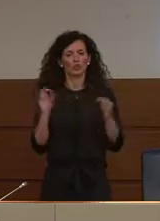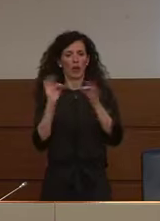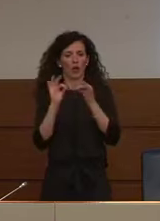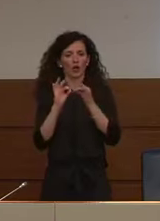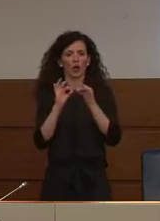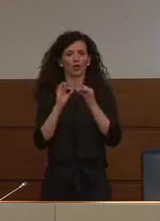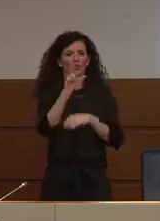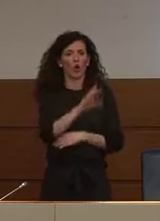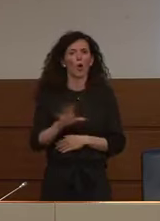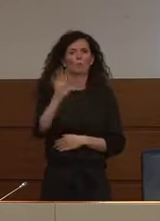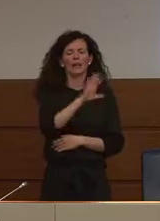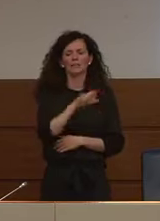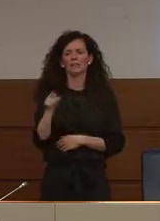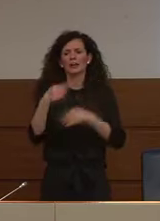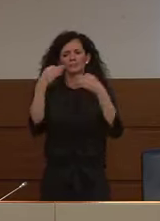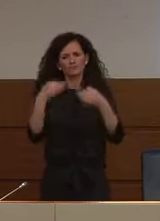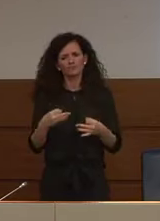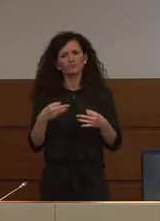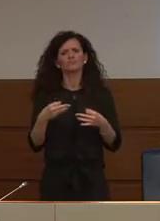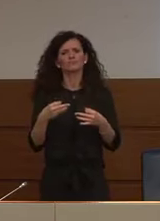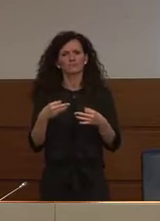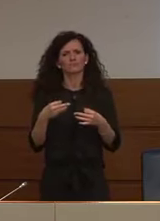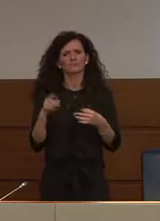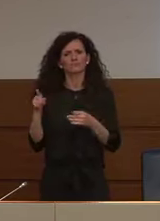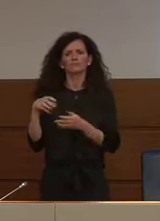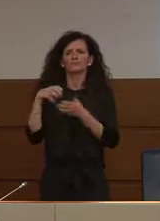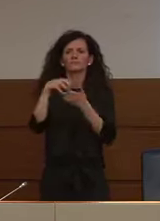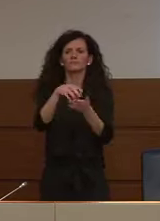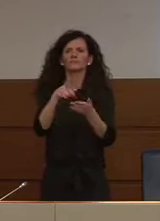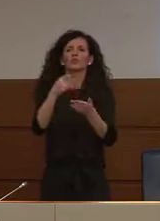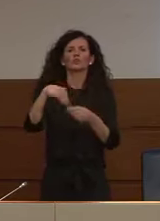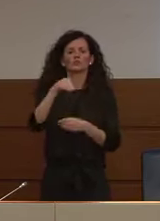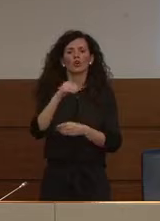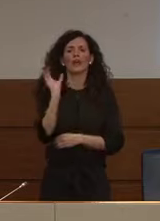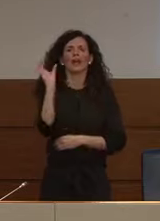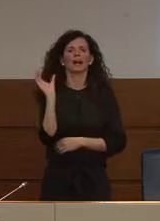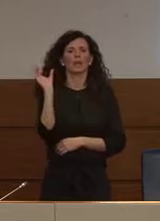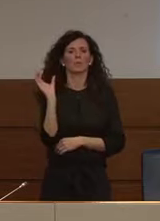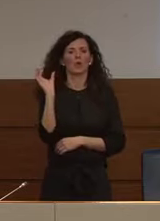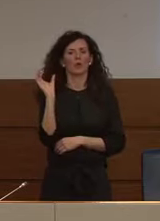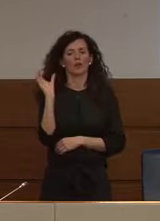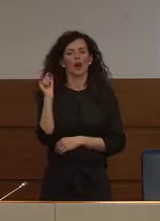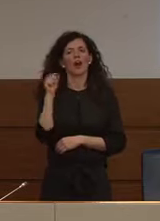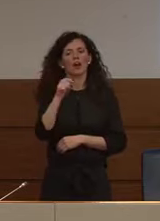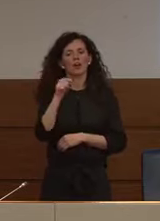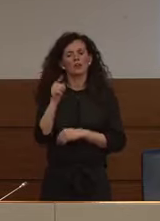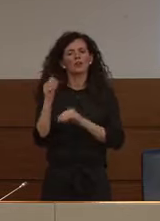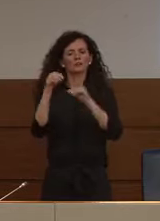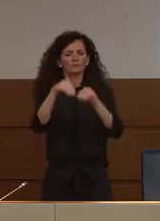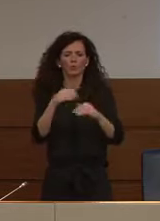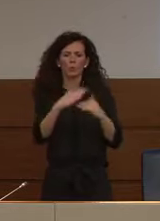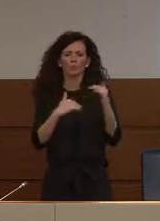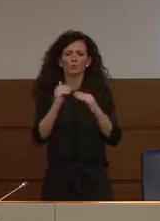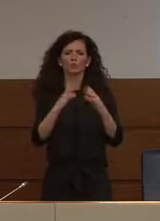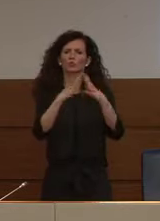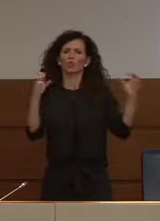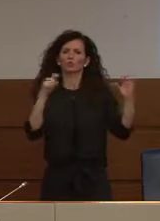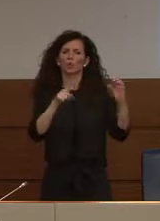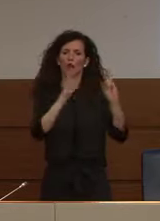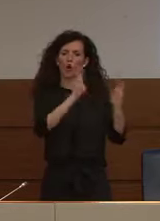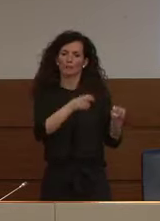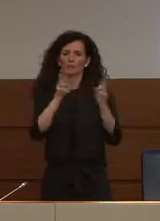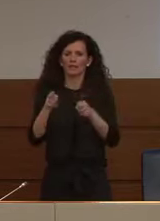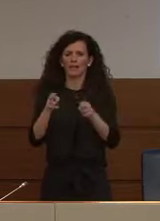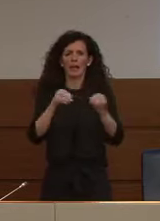hanno deciso di installarla a Cremona una struttura ospedaliera mobile composta di